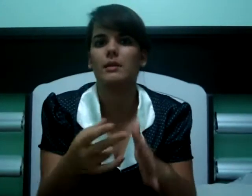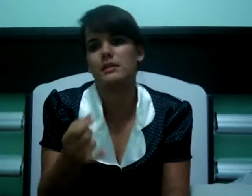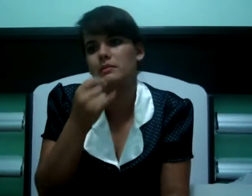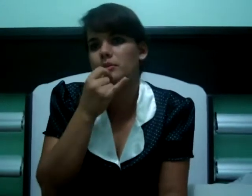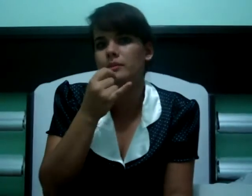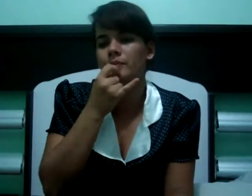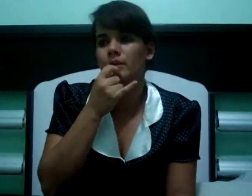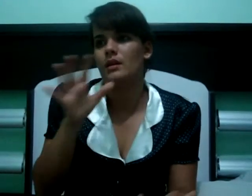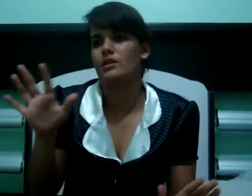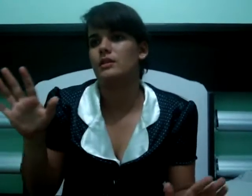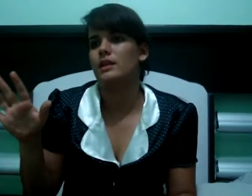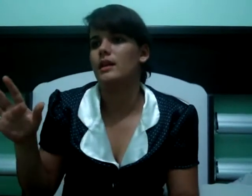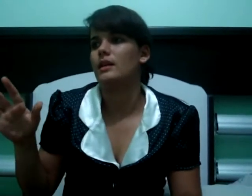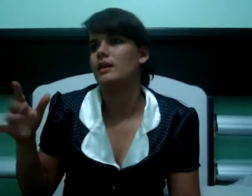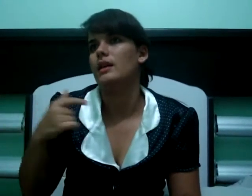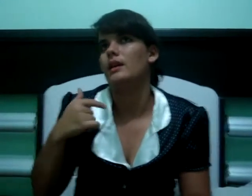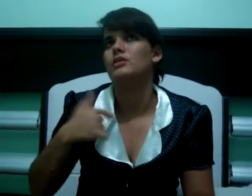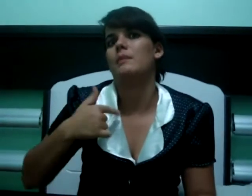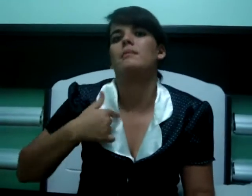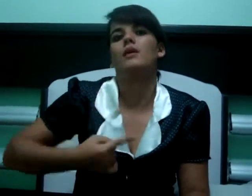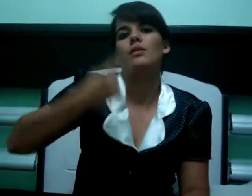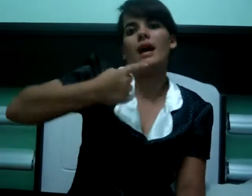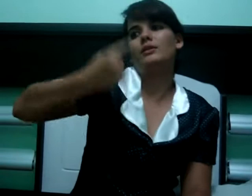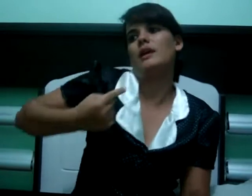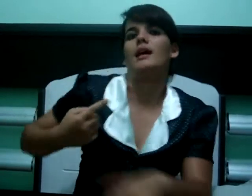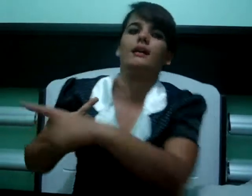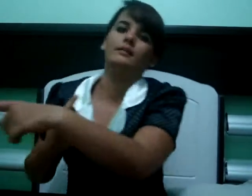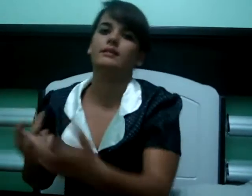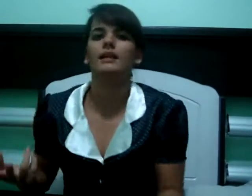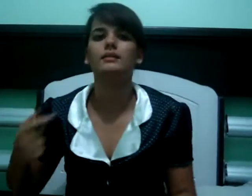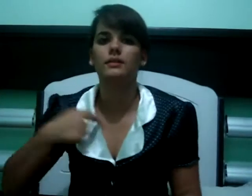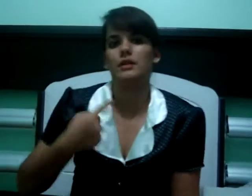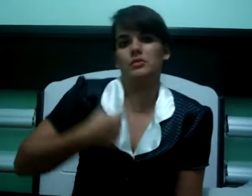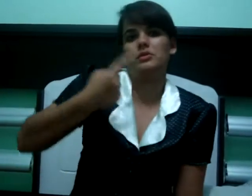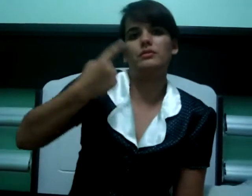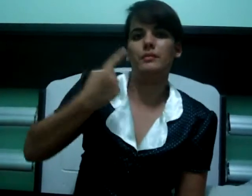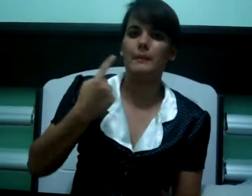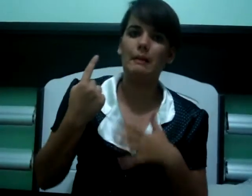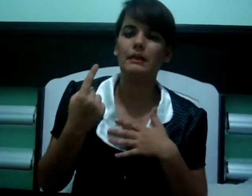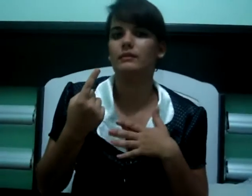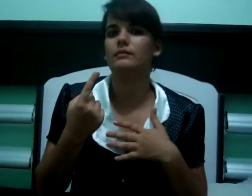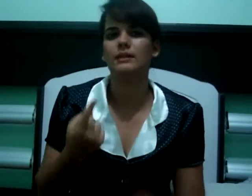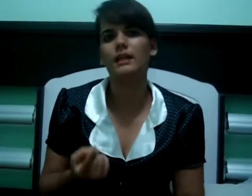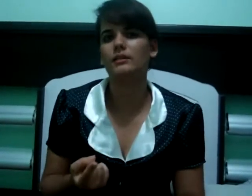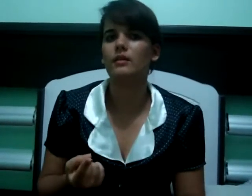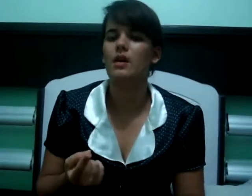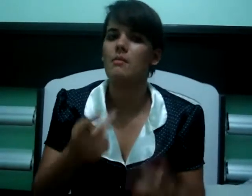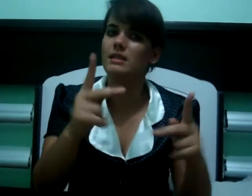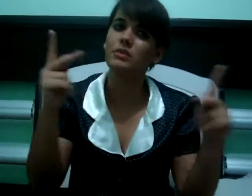quando eu quero, por exemplo, dizer que eu tirei o primeiro lugar do que ela. Certo? Então, eu uso para mim. Certo? Mas é